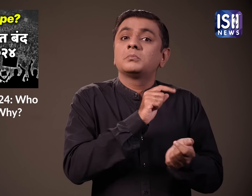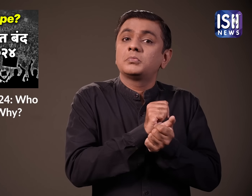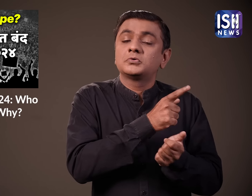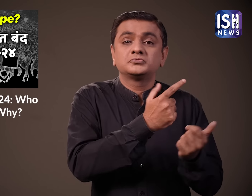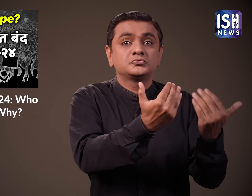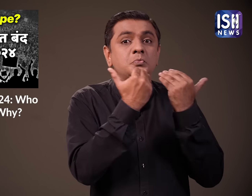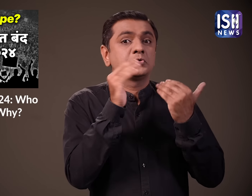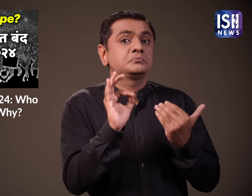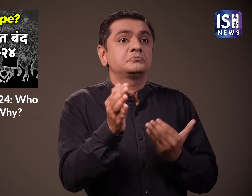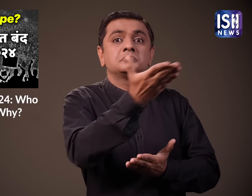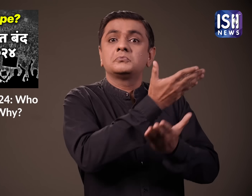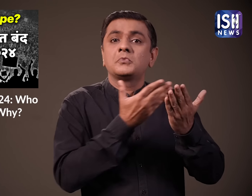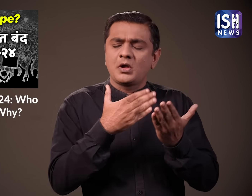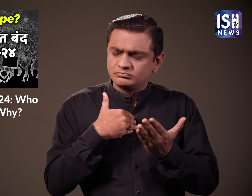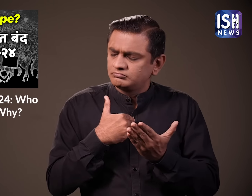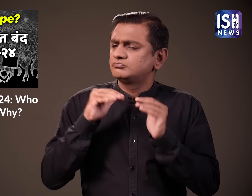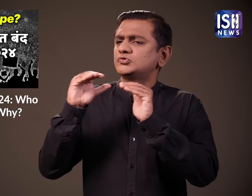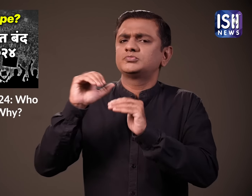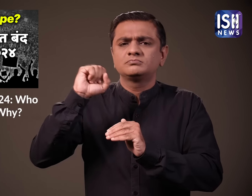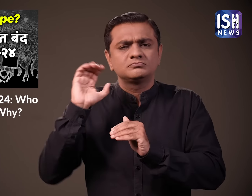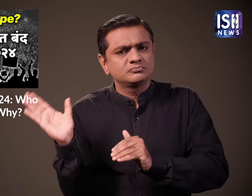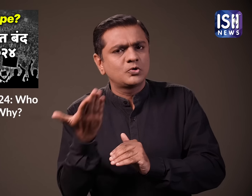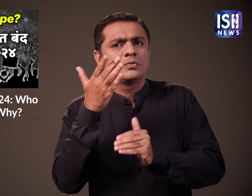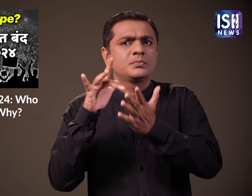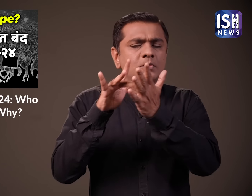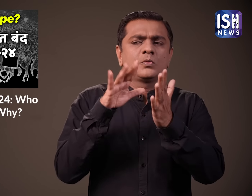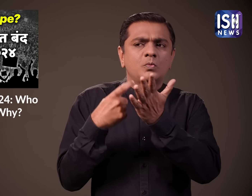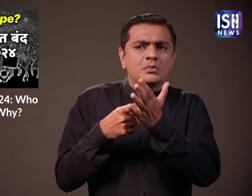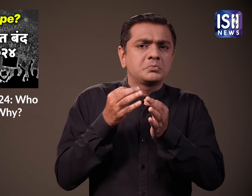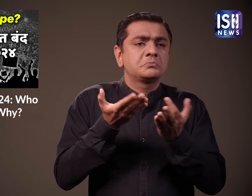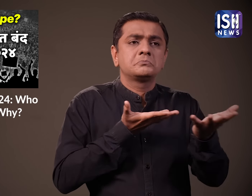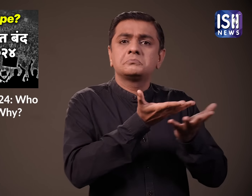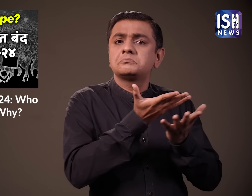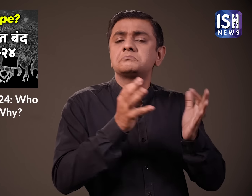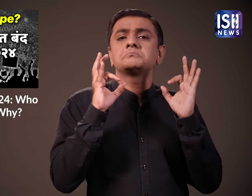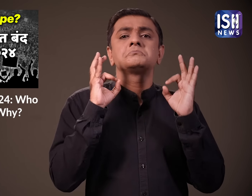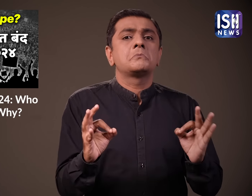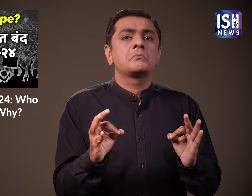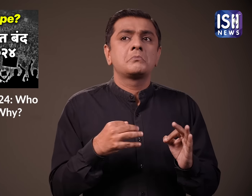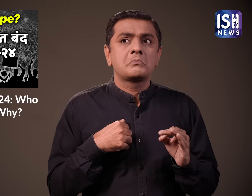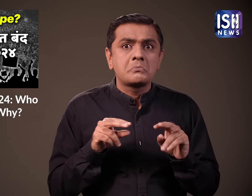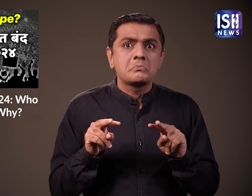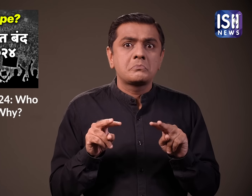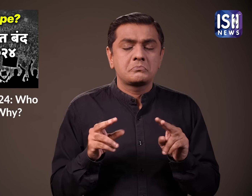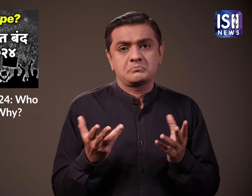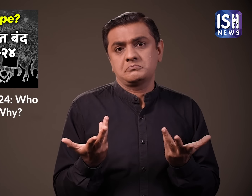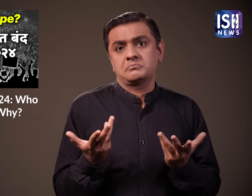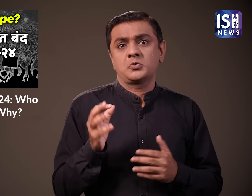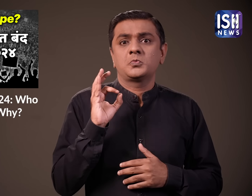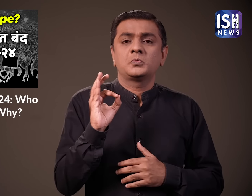सभी कानुनों का पालन करने के लिए पुलिस ने उन्हें बहुत समर्थन मिला अद्बुत इस